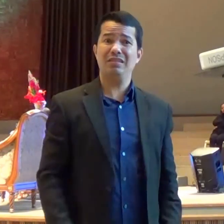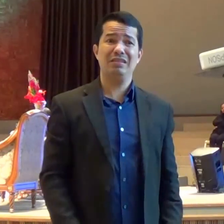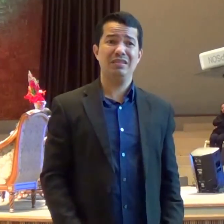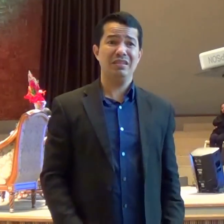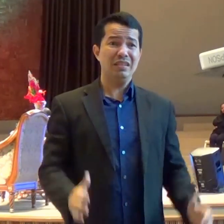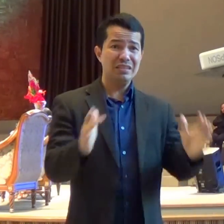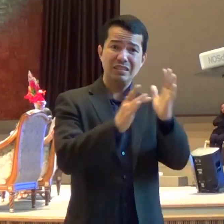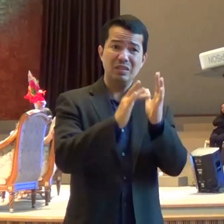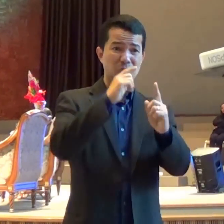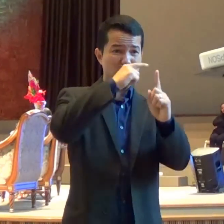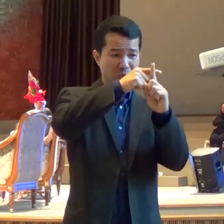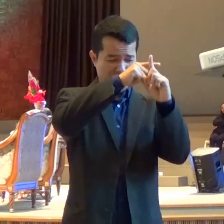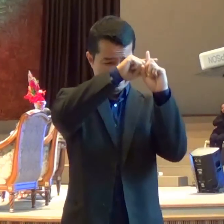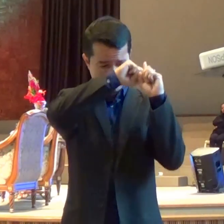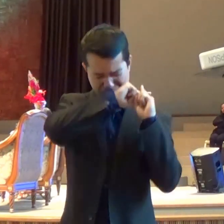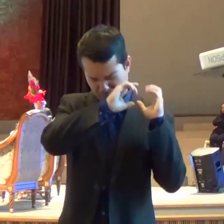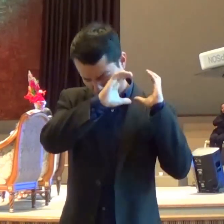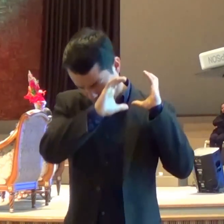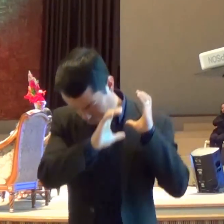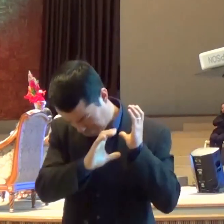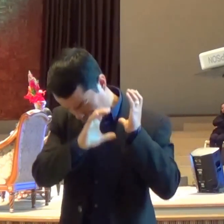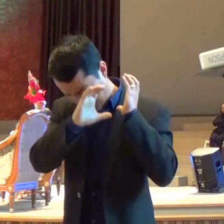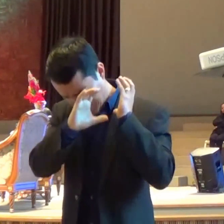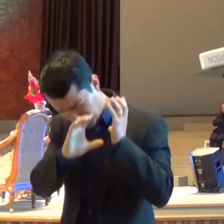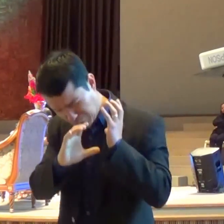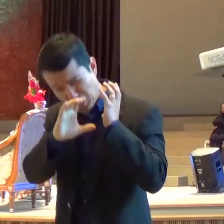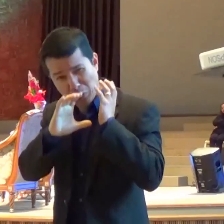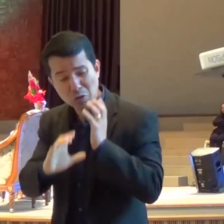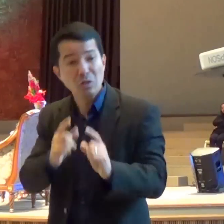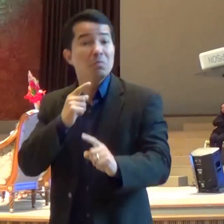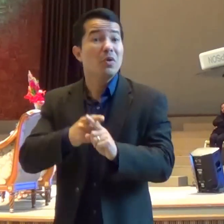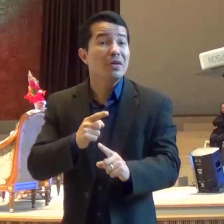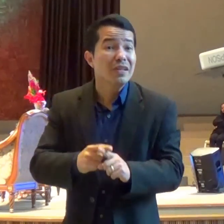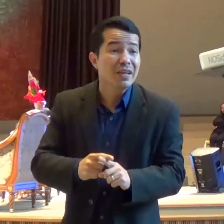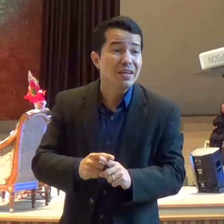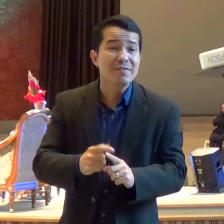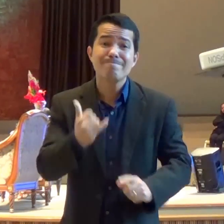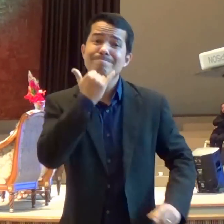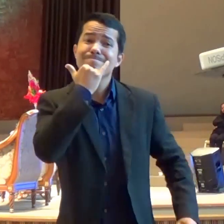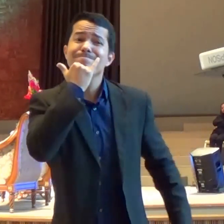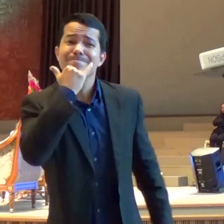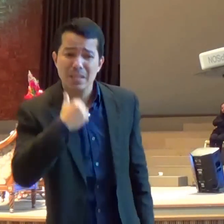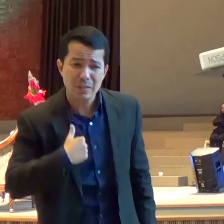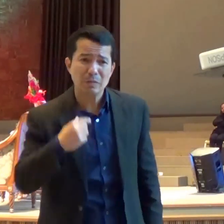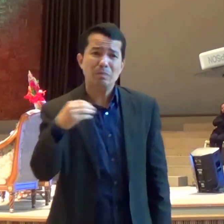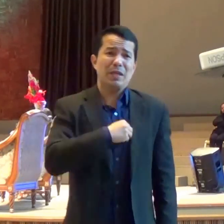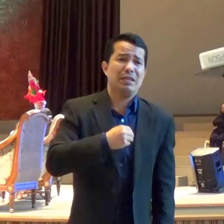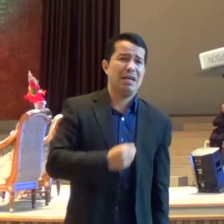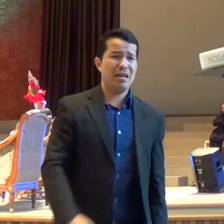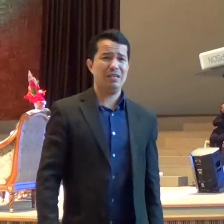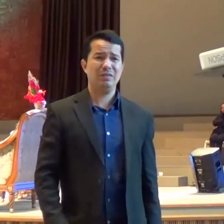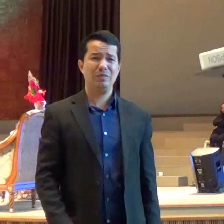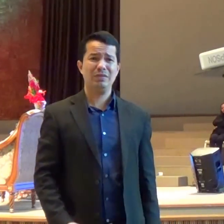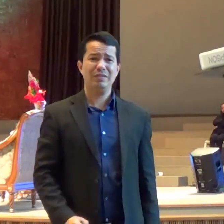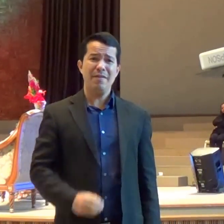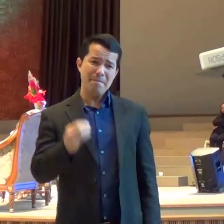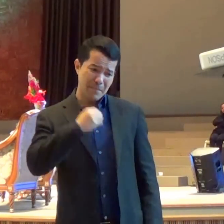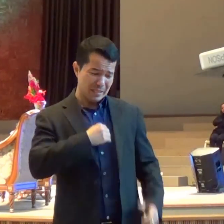sangue Foi vertido Para perdão Dos meus pecados A Bíblia diz Que Jesus Se fez